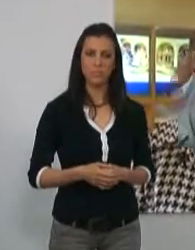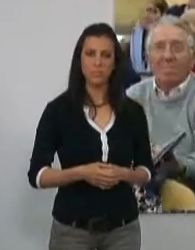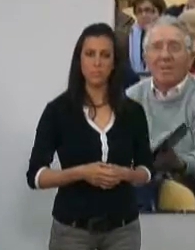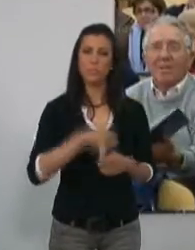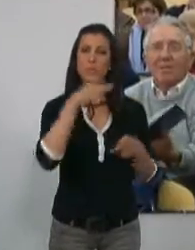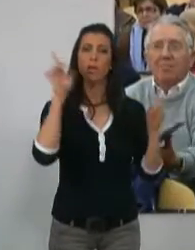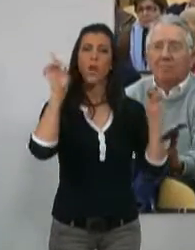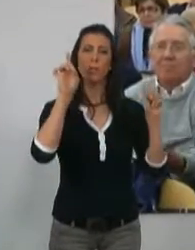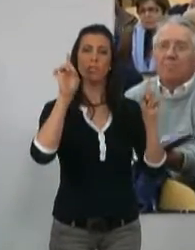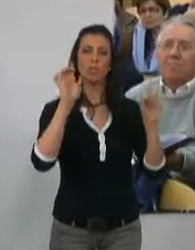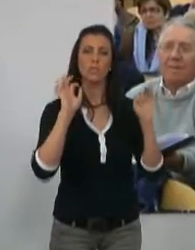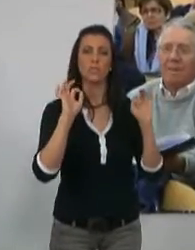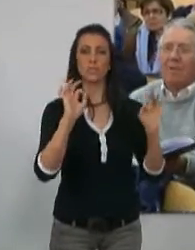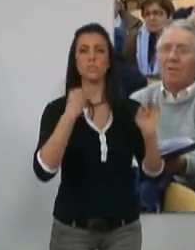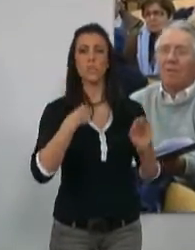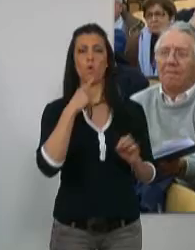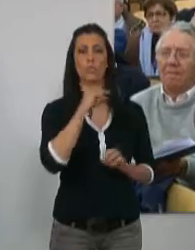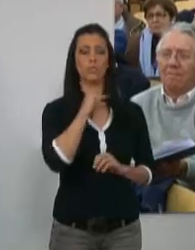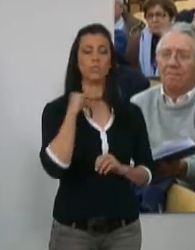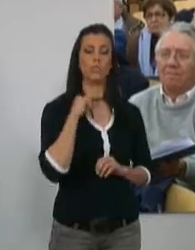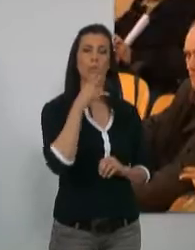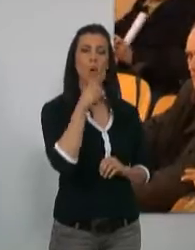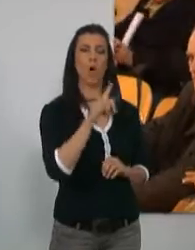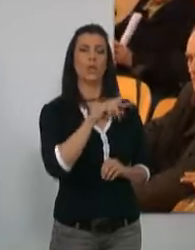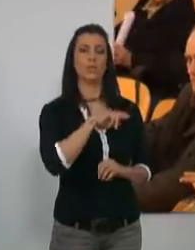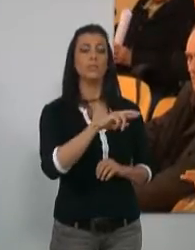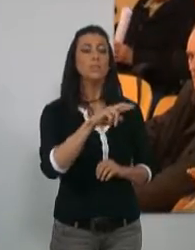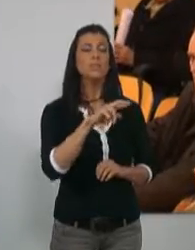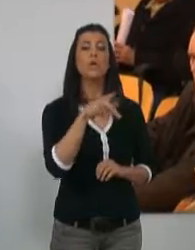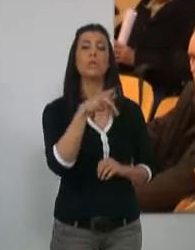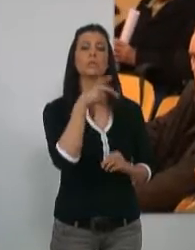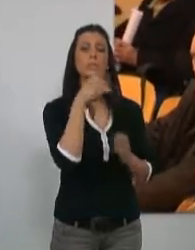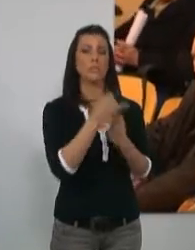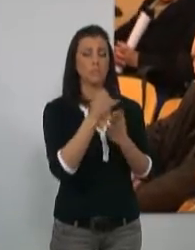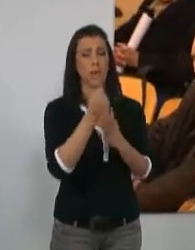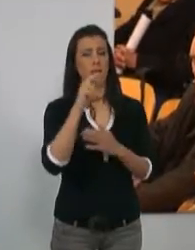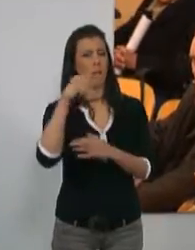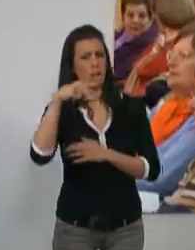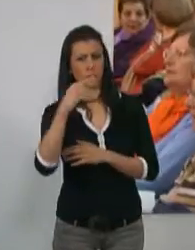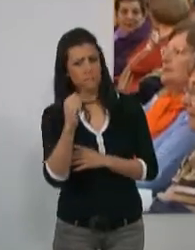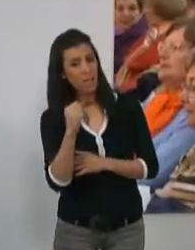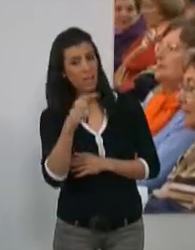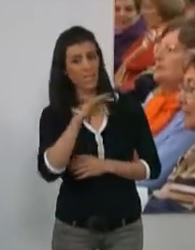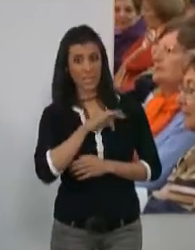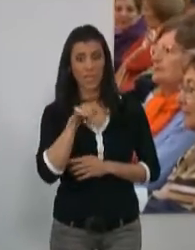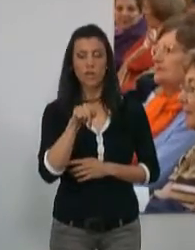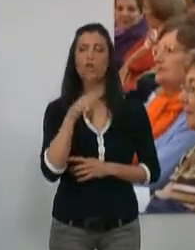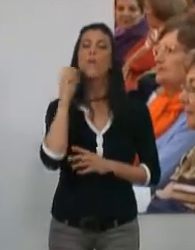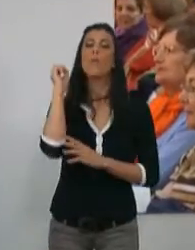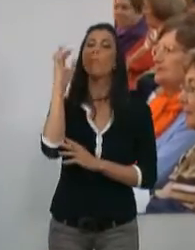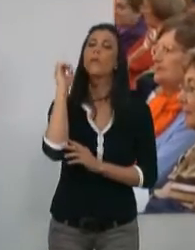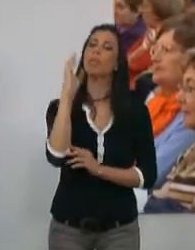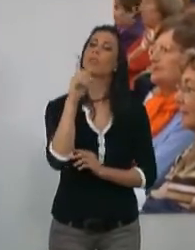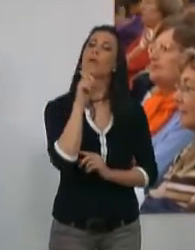El profesor de Teología en el Instituto Lumen Gendium, Pedro Aranda, dio una